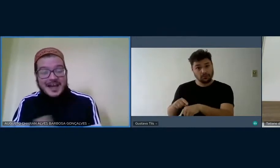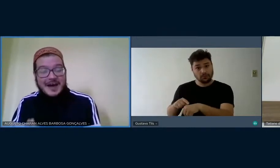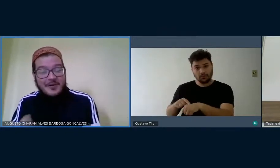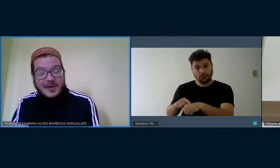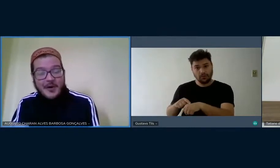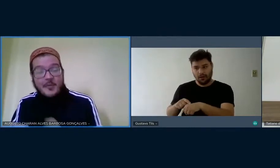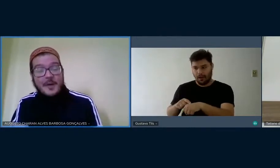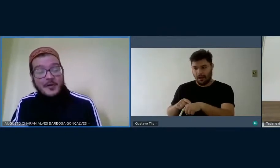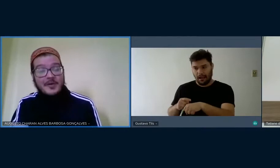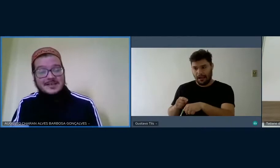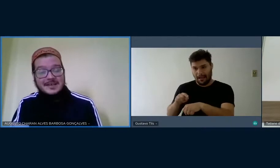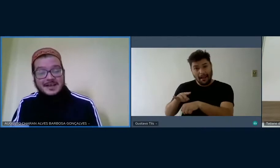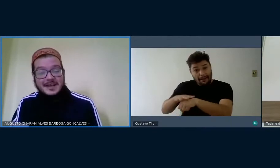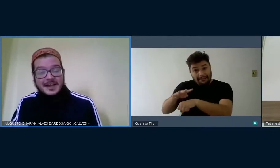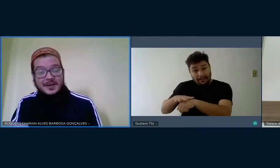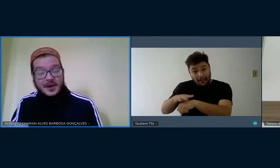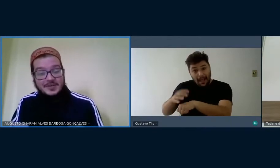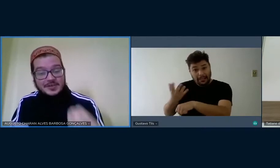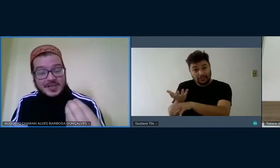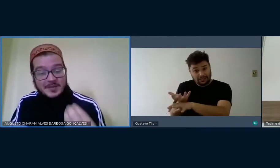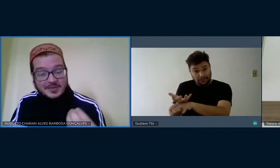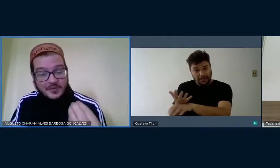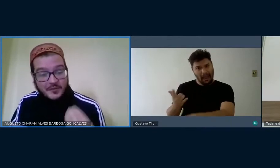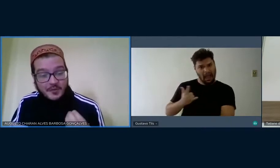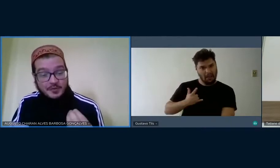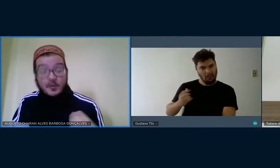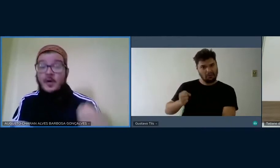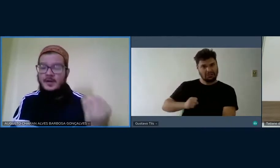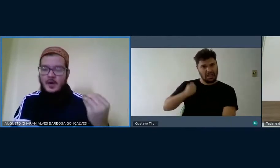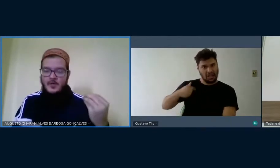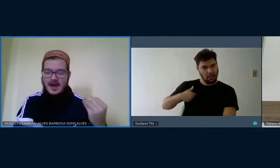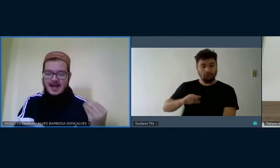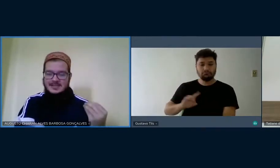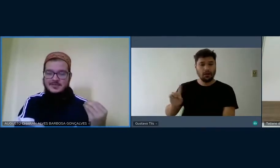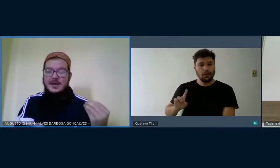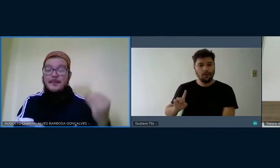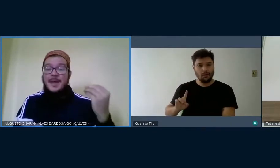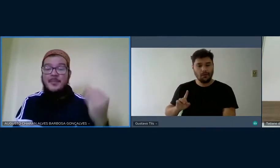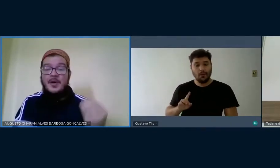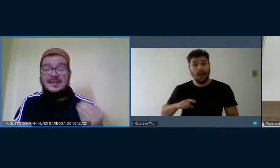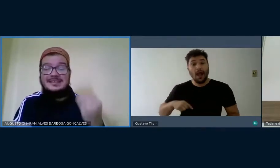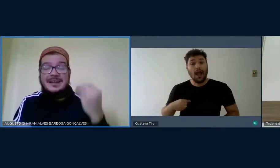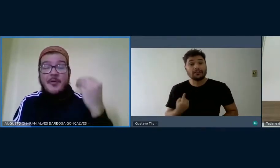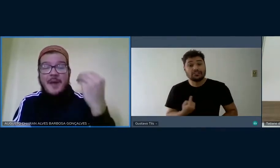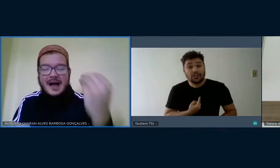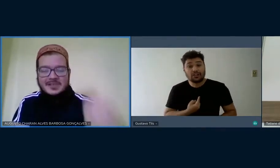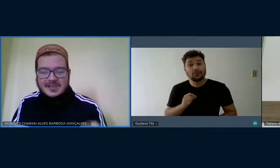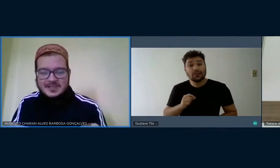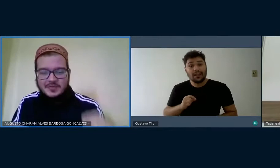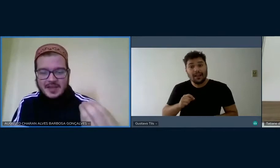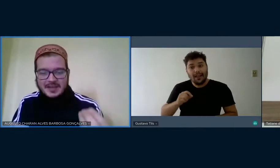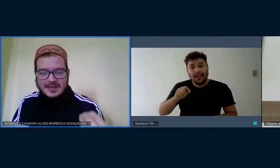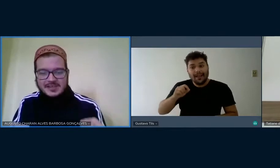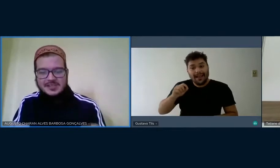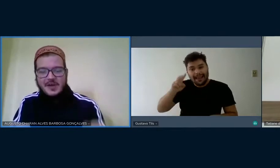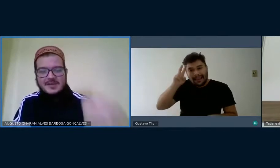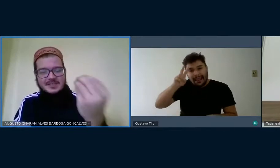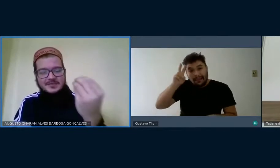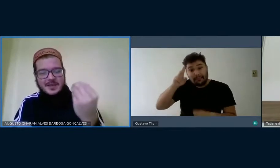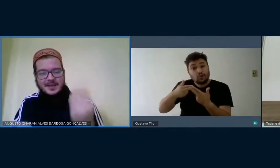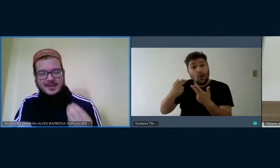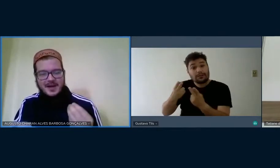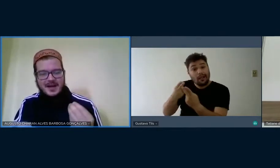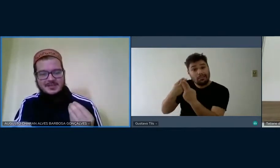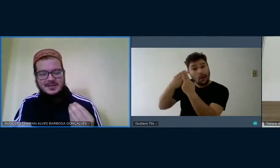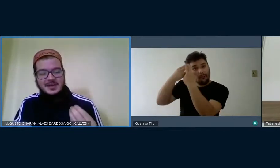nem odiar alguém ou alguma coisa. Nós odiamos, no fundo, quando é o caso, memórias traumáticas no que entange ao